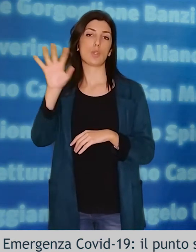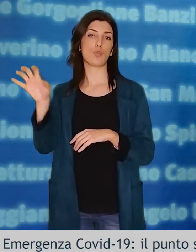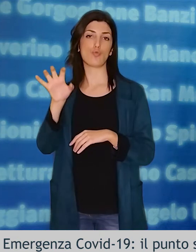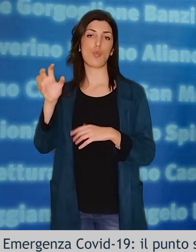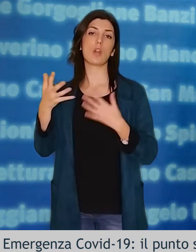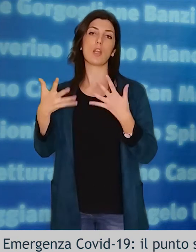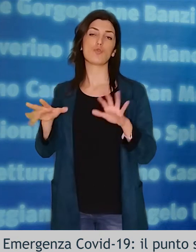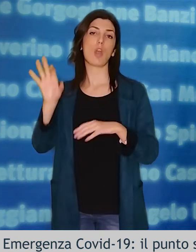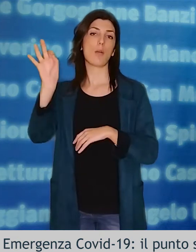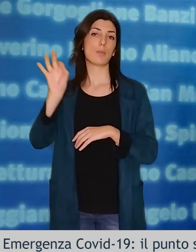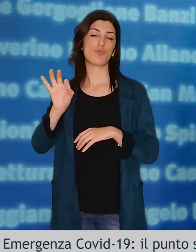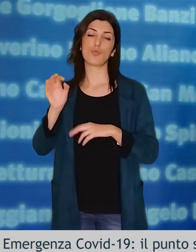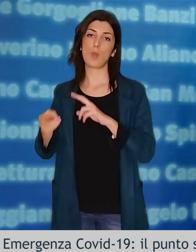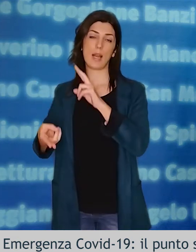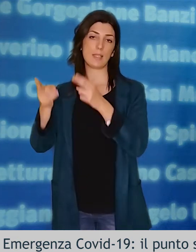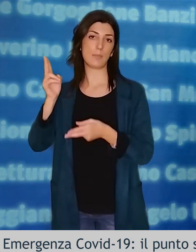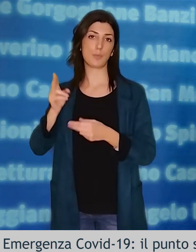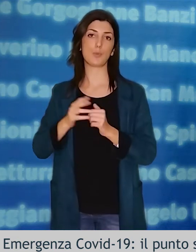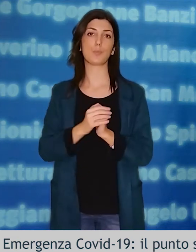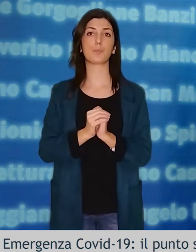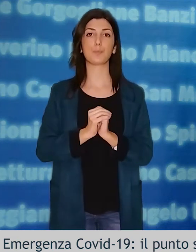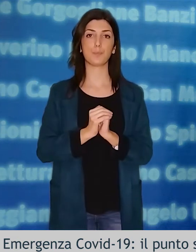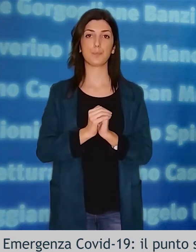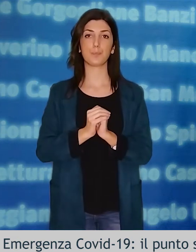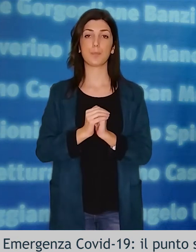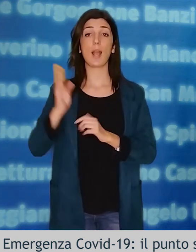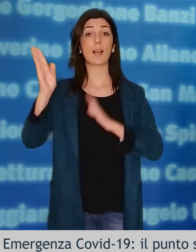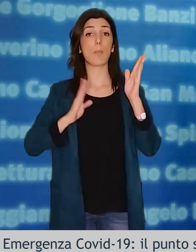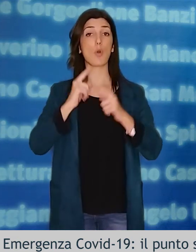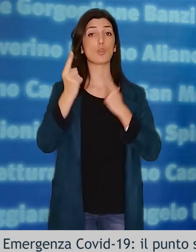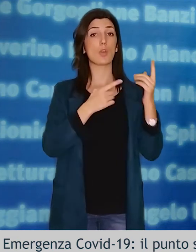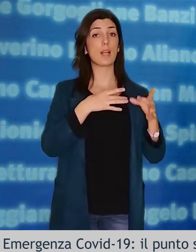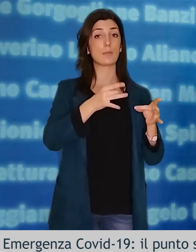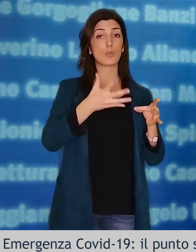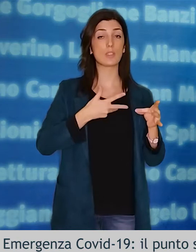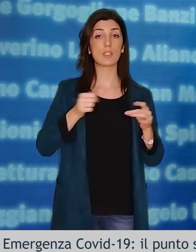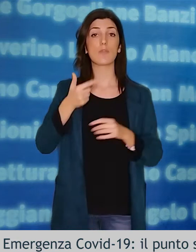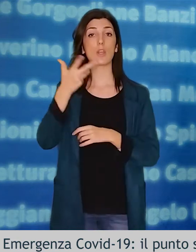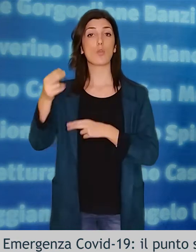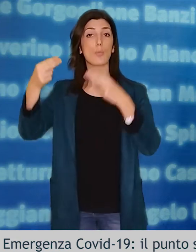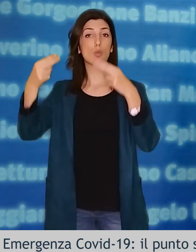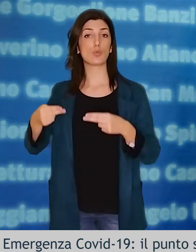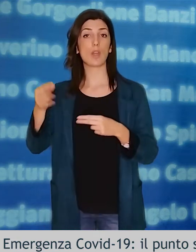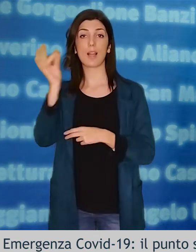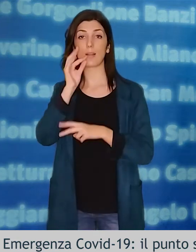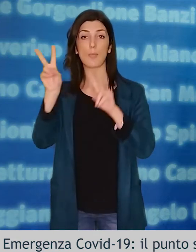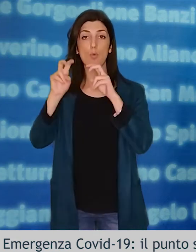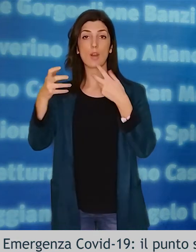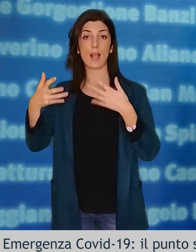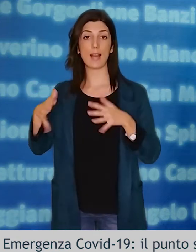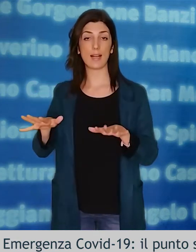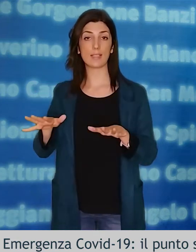che hanno un trend superiore. Il rapporto casi positivi numero totale dei tamponi effettuati